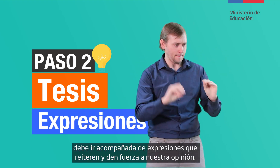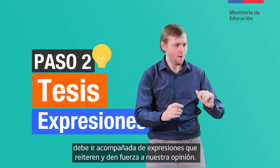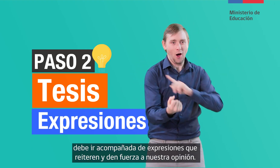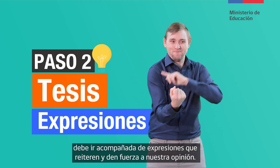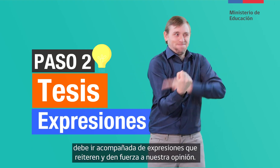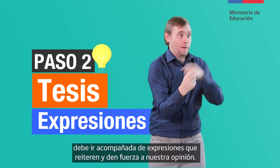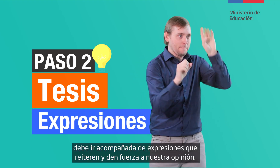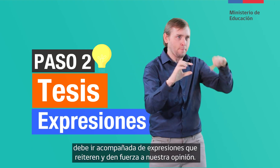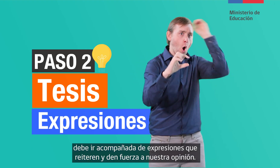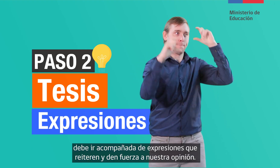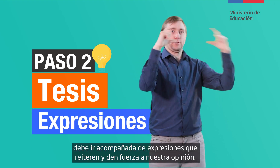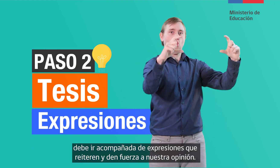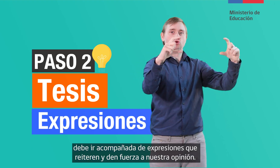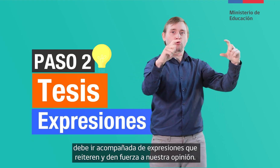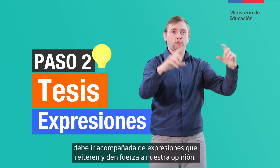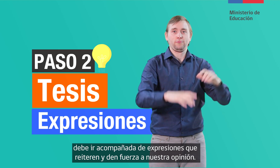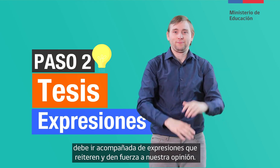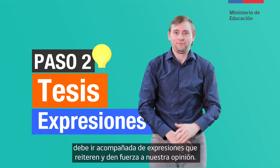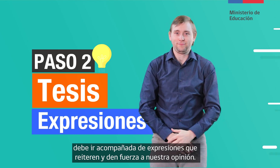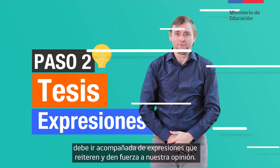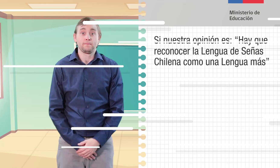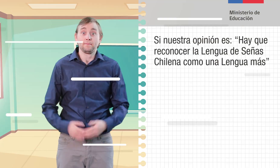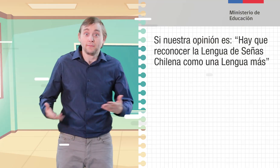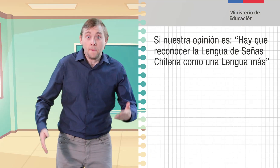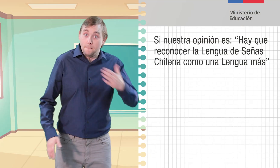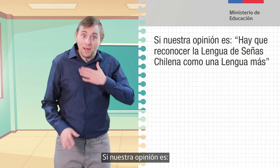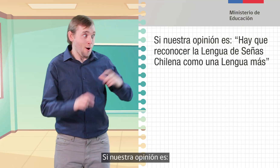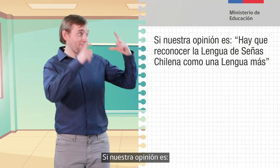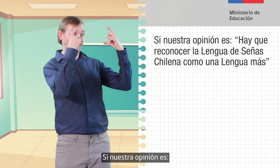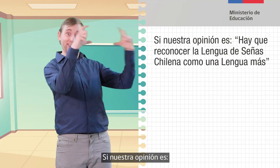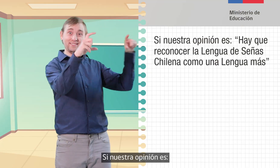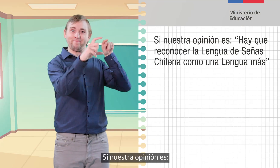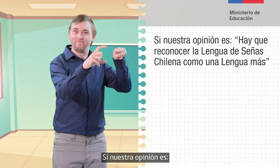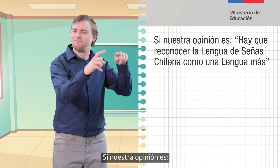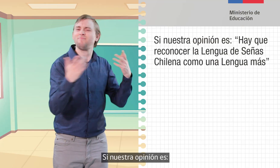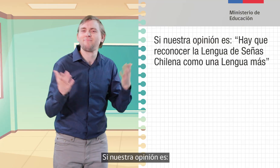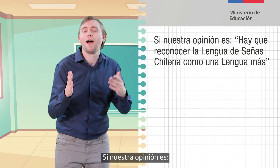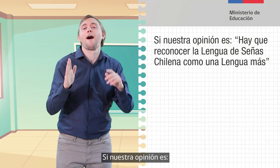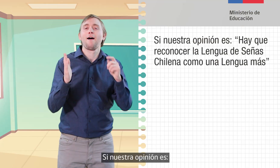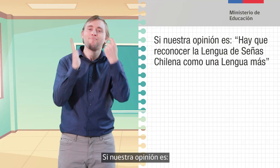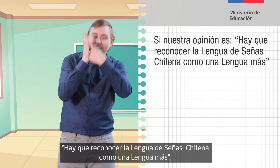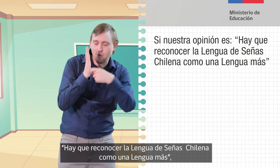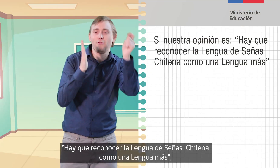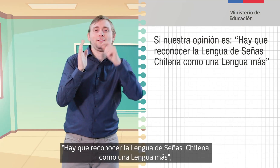reiteren y den fuerza a nuestra opinión. Si nuestra opinión es hay que